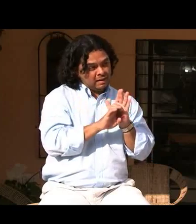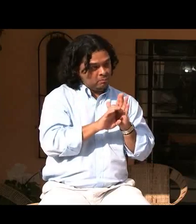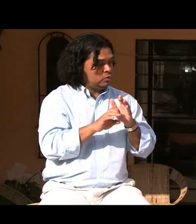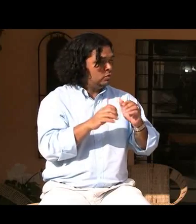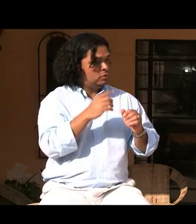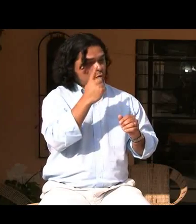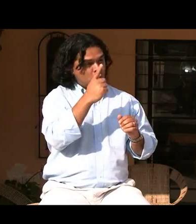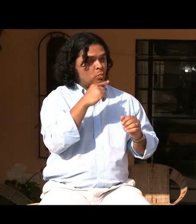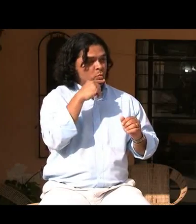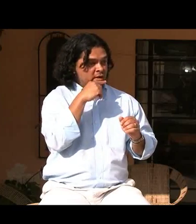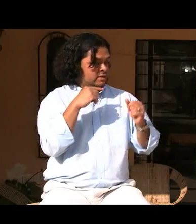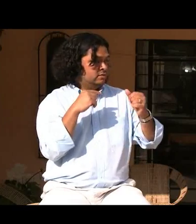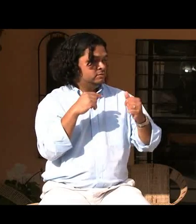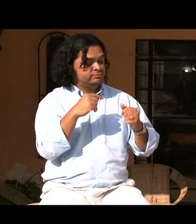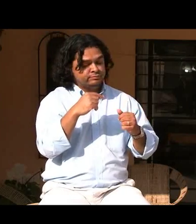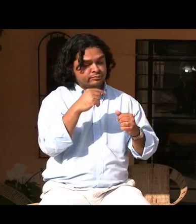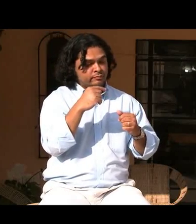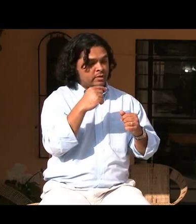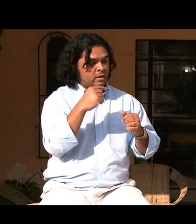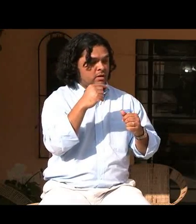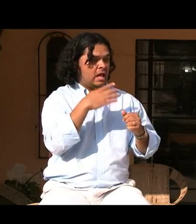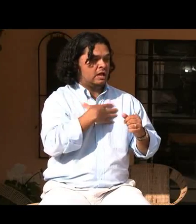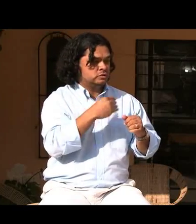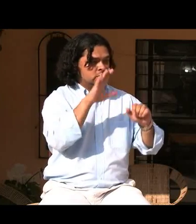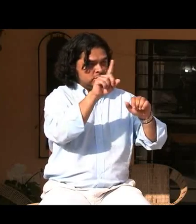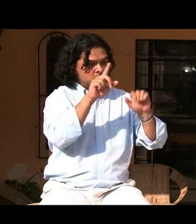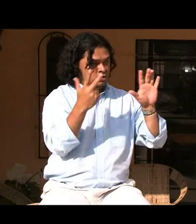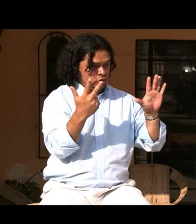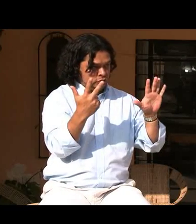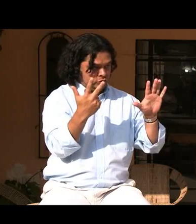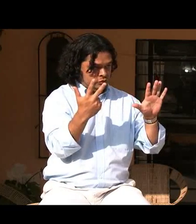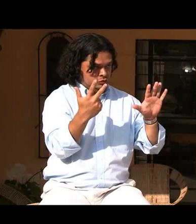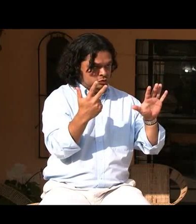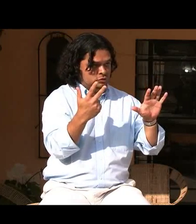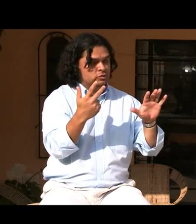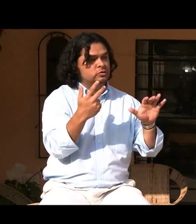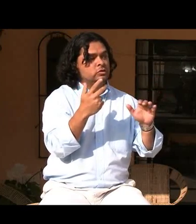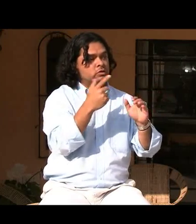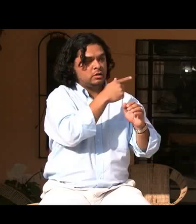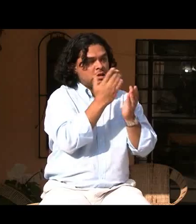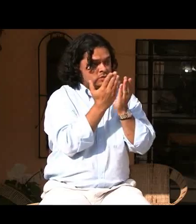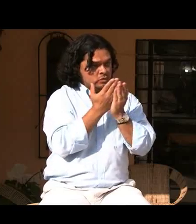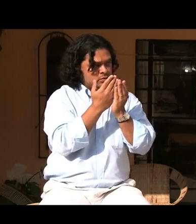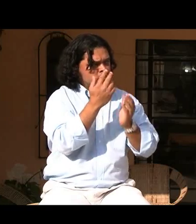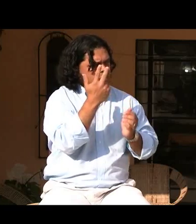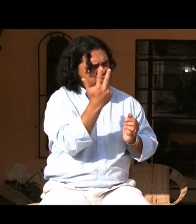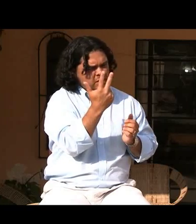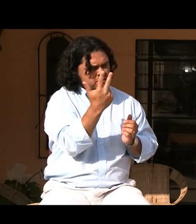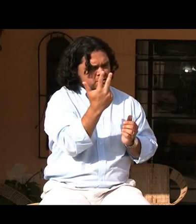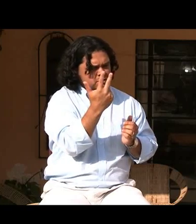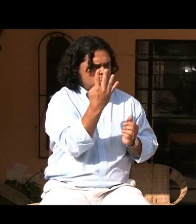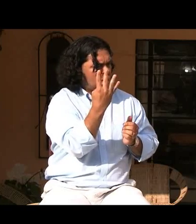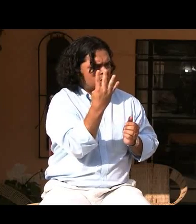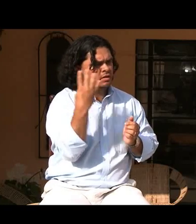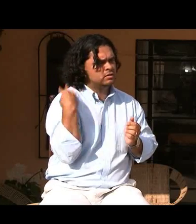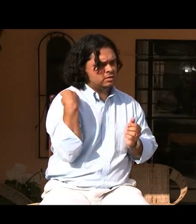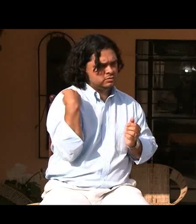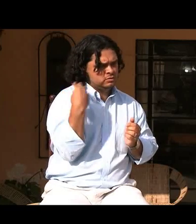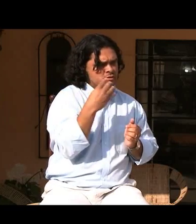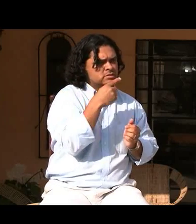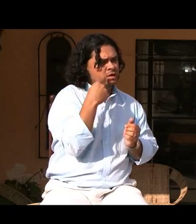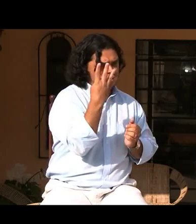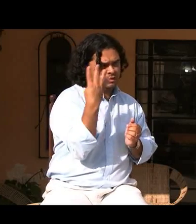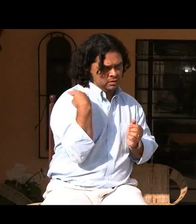pensar que no puede, que no es capaz. Por ejemplo, yo conozco a una mujer que tiene 18 años que ella